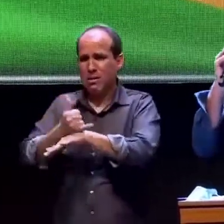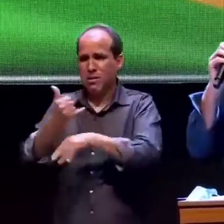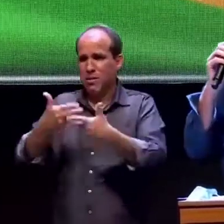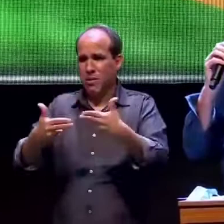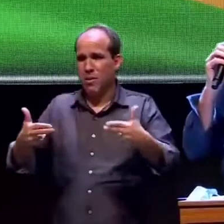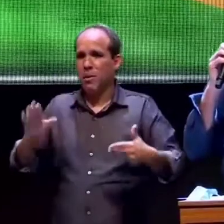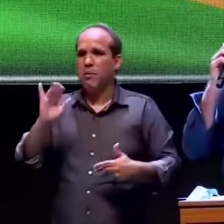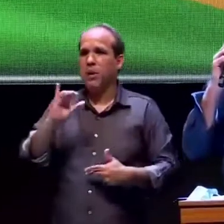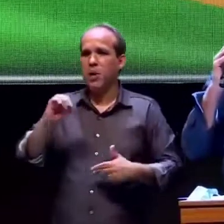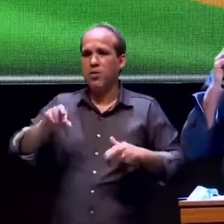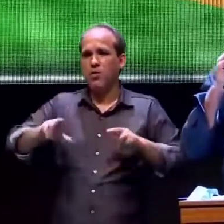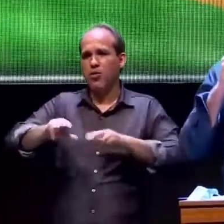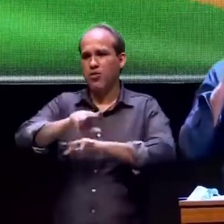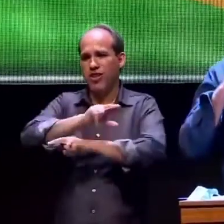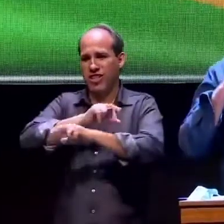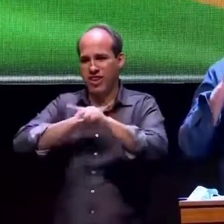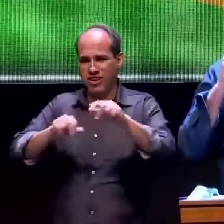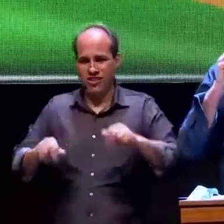biodiversidade